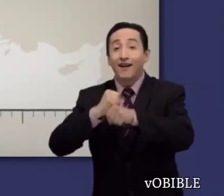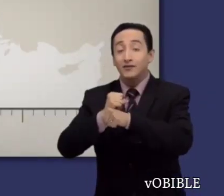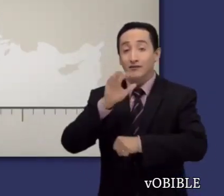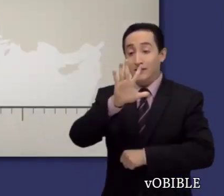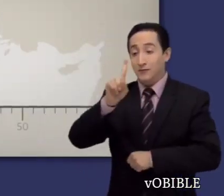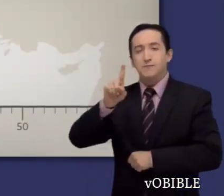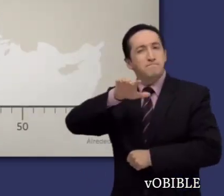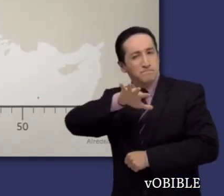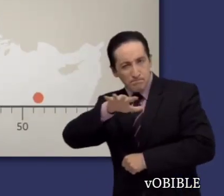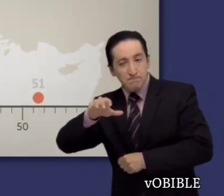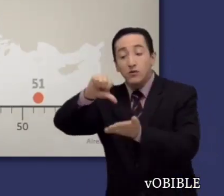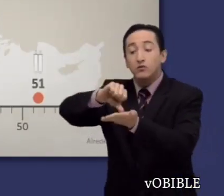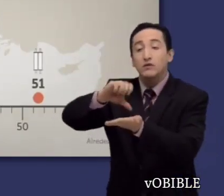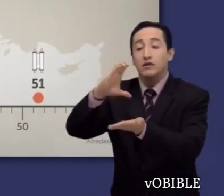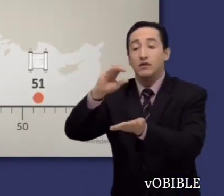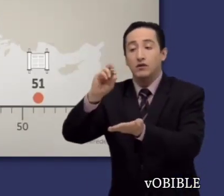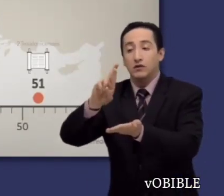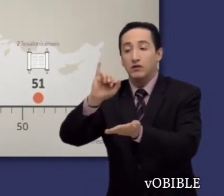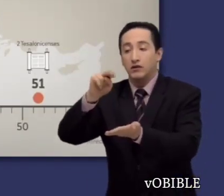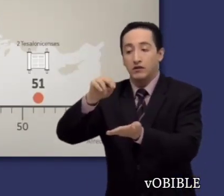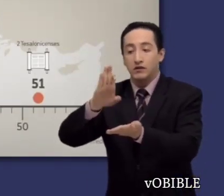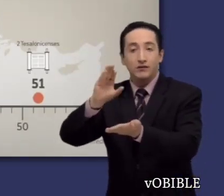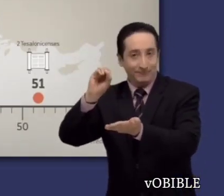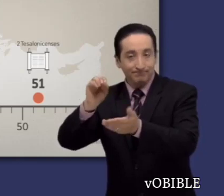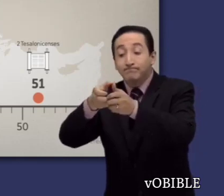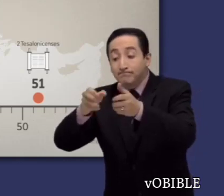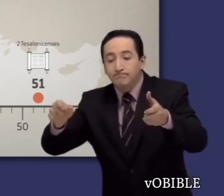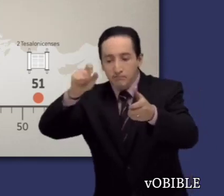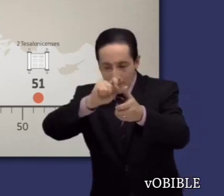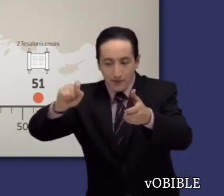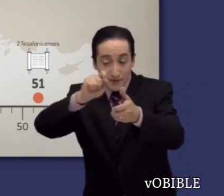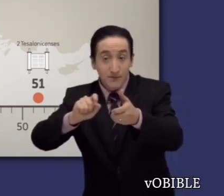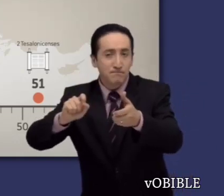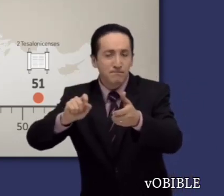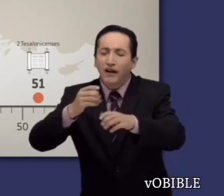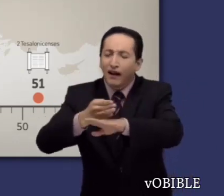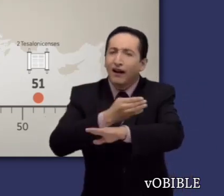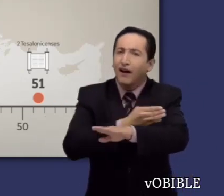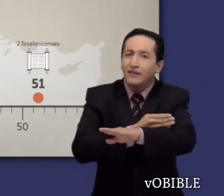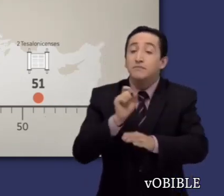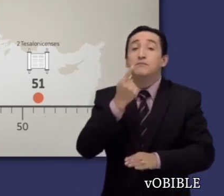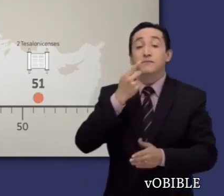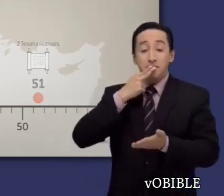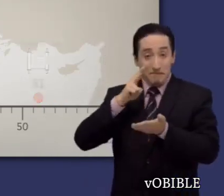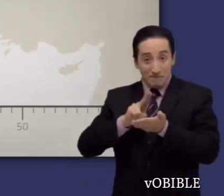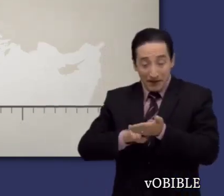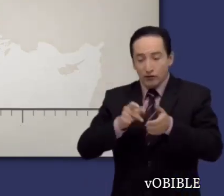inspirada en Corinto, alrededor del año 51, poco después de escribir Primera a los Tesalonicenses.